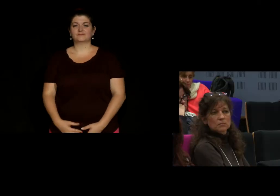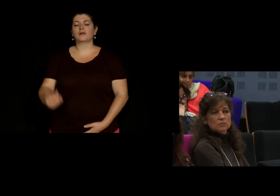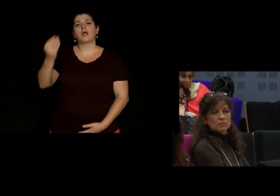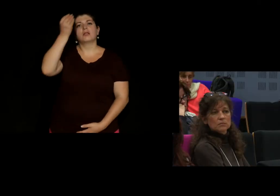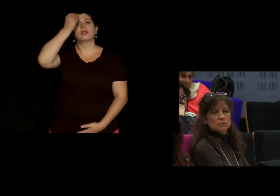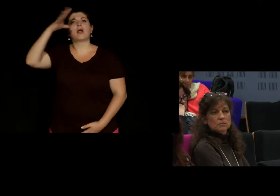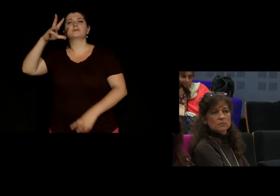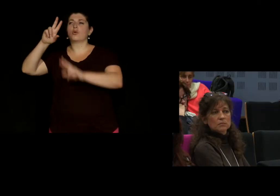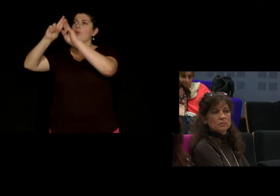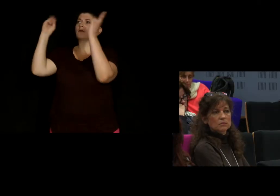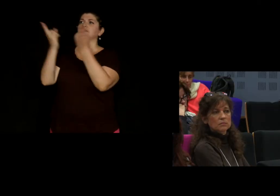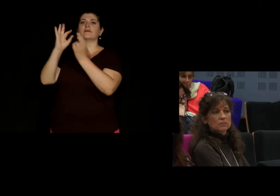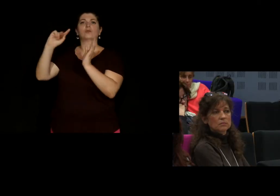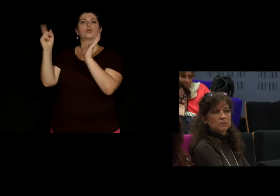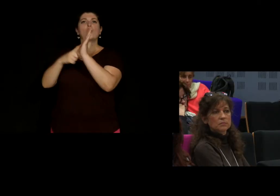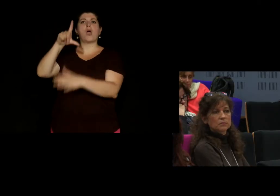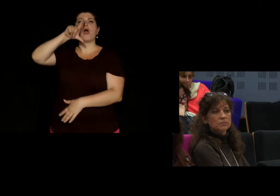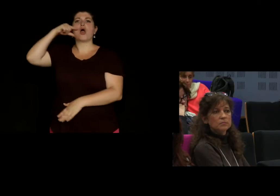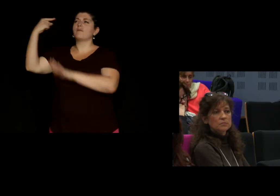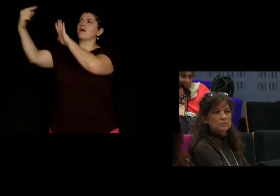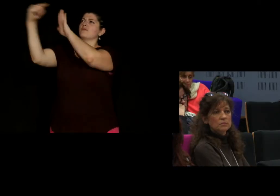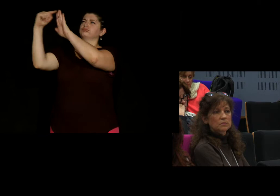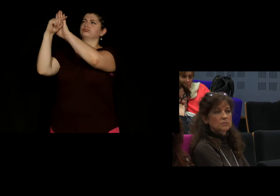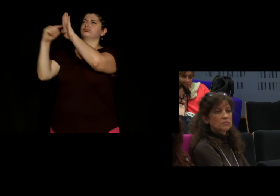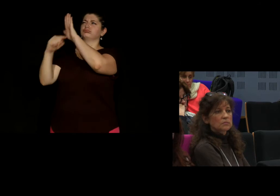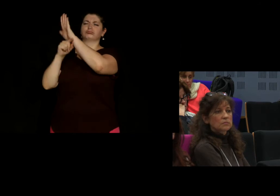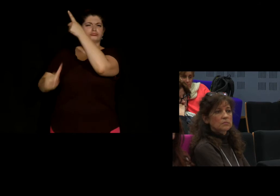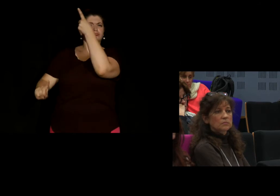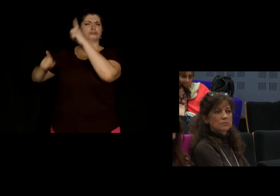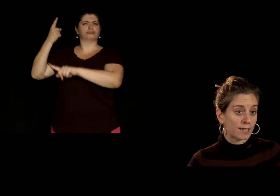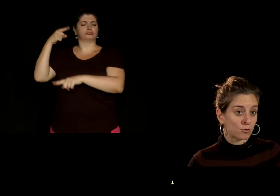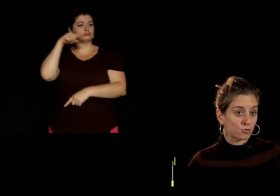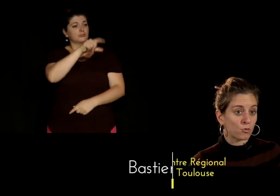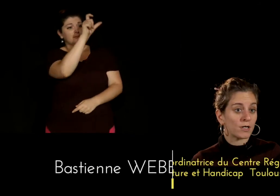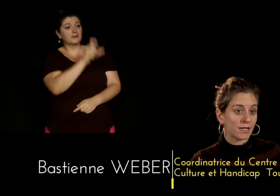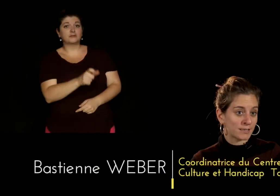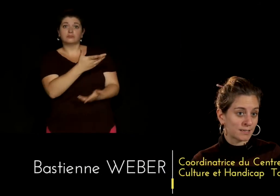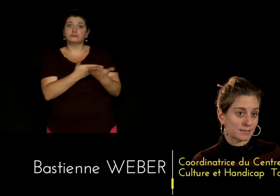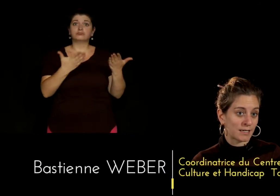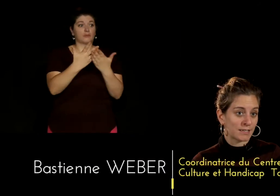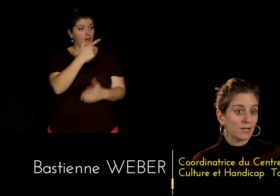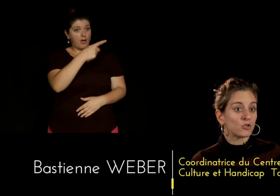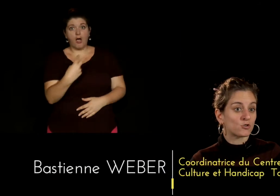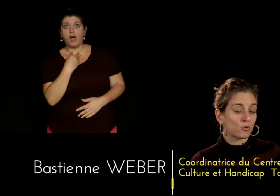en situation de handicap a accès aux mêmes droits fondamentaux et intrinsèques selon